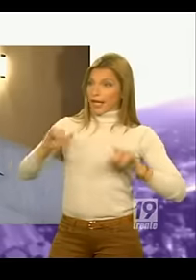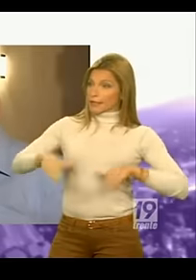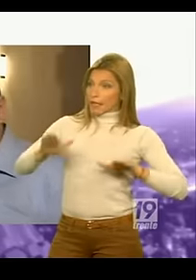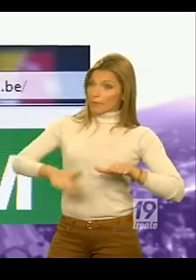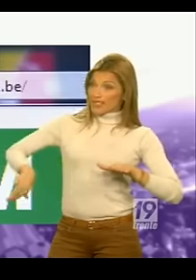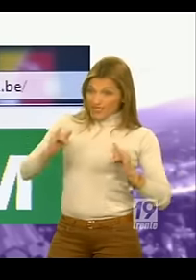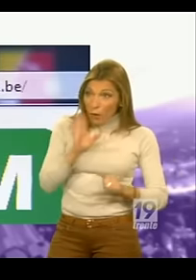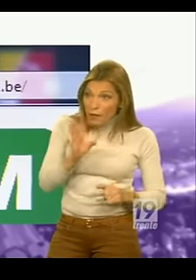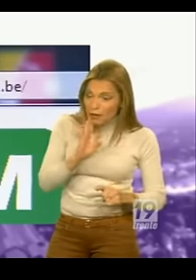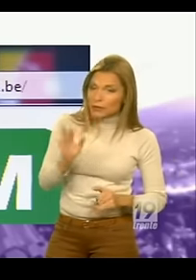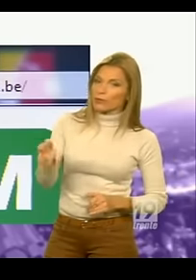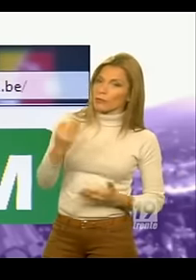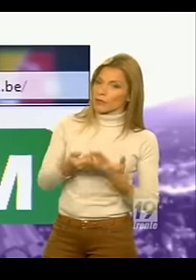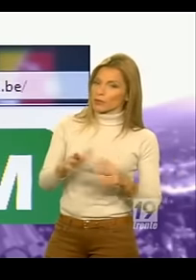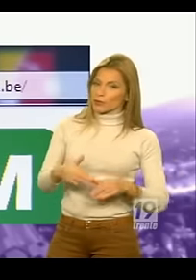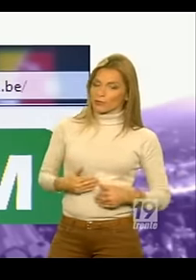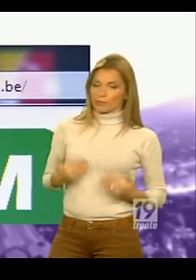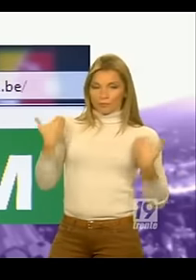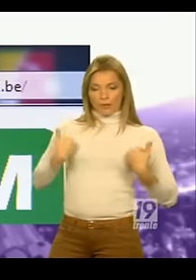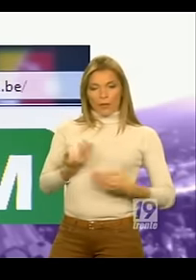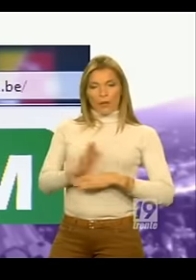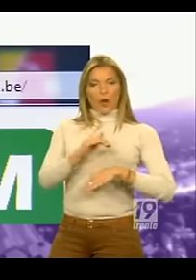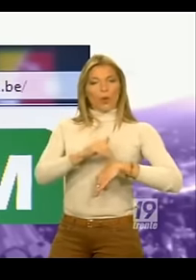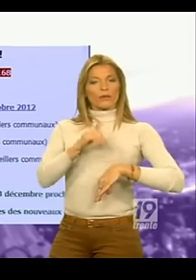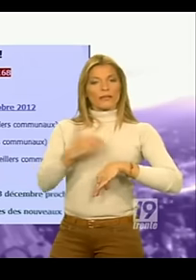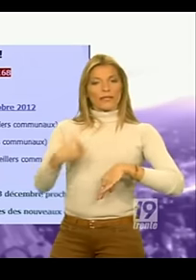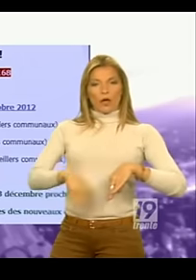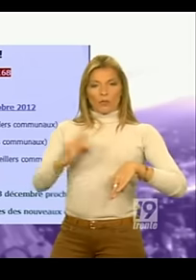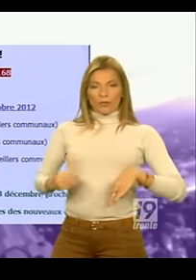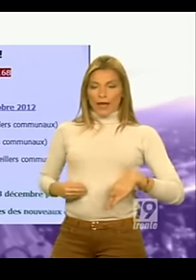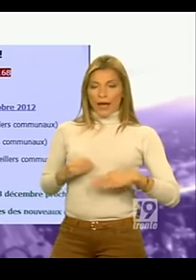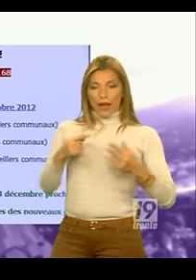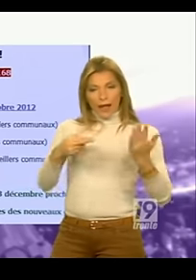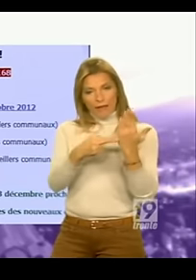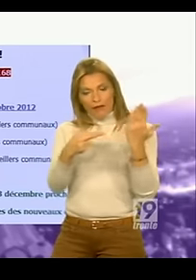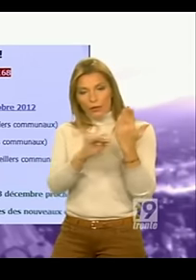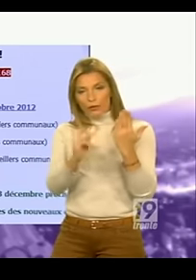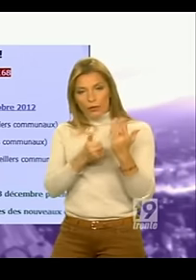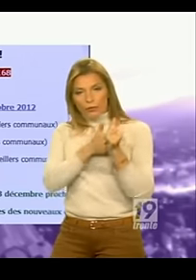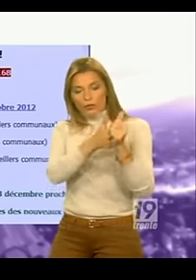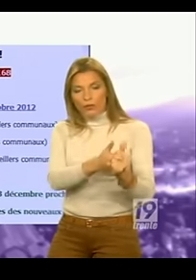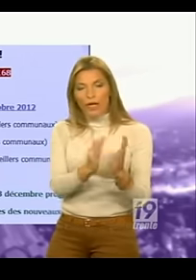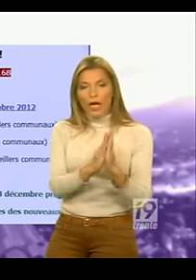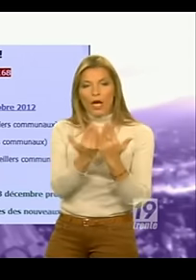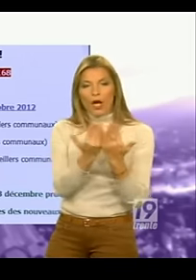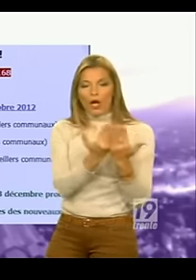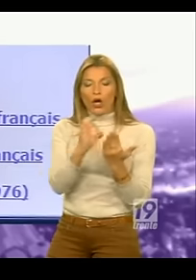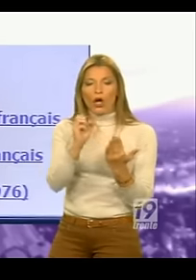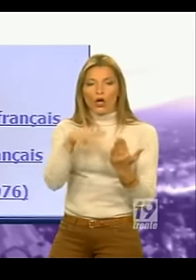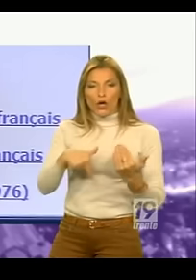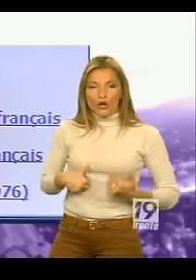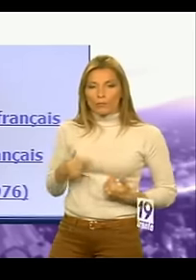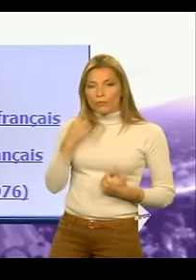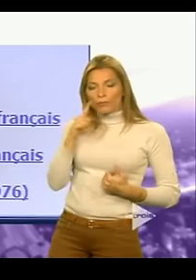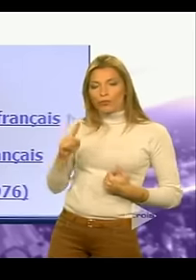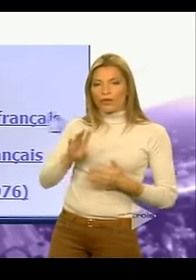En Belgique bien sûr. En tant que conseillers communaux, le Coran sera leur référence. afin de, je cite, faire tomber les masques des élus musulmans